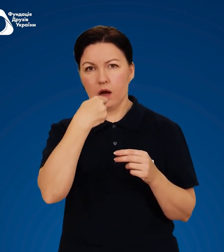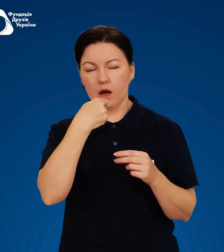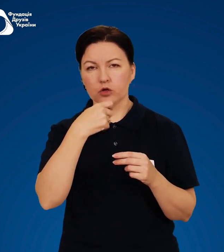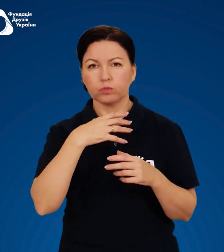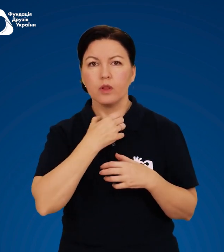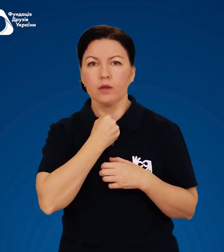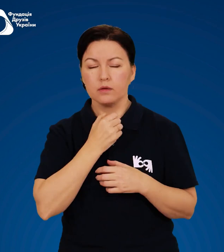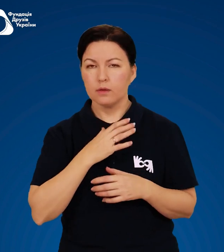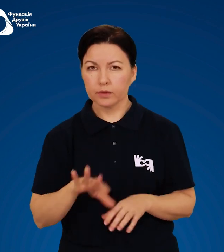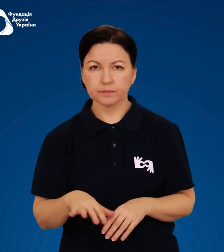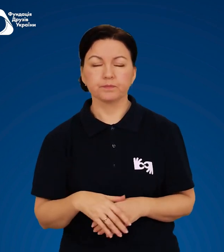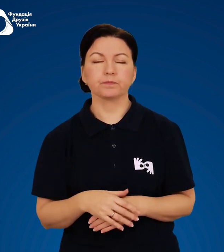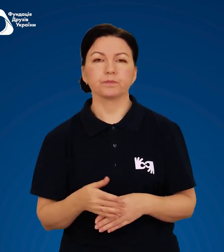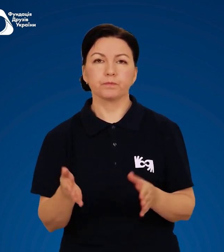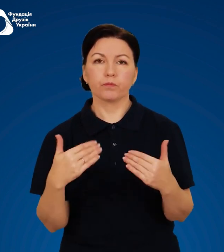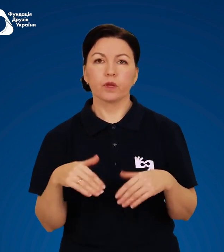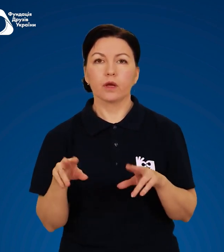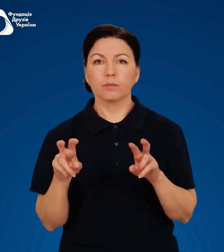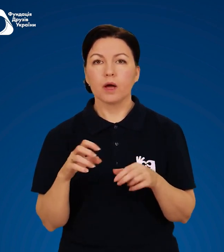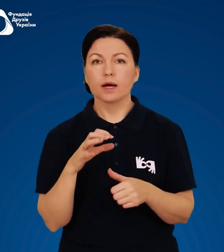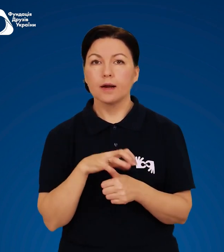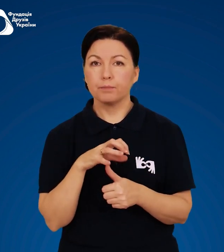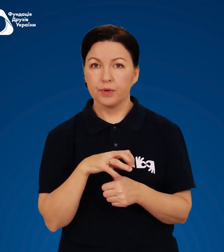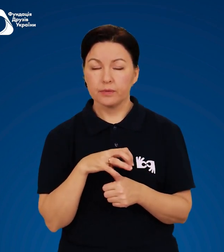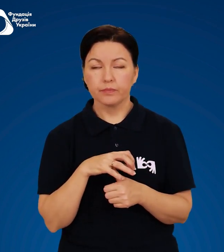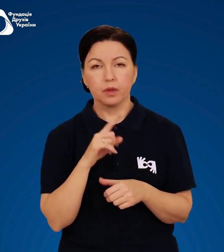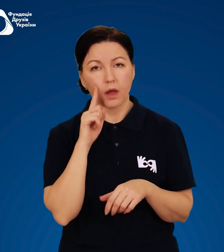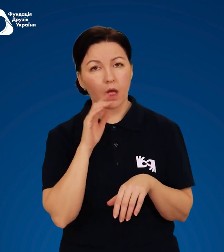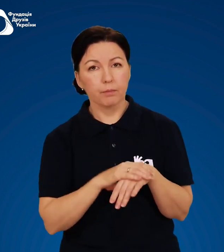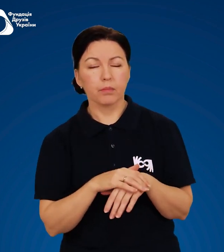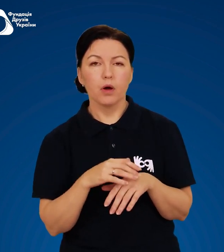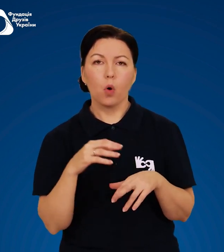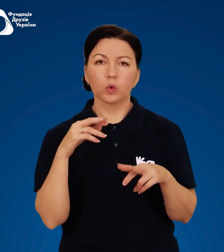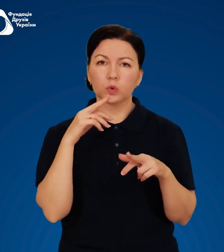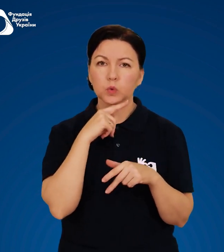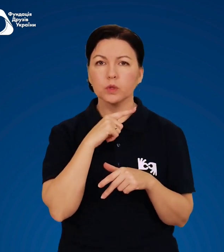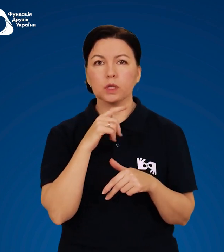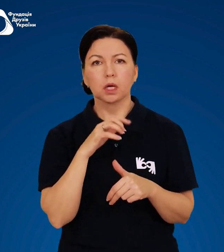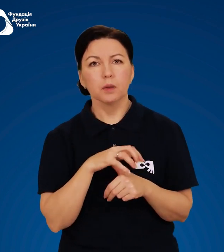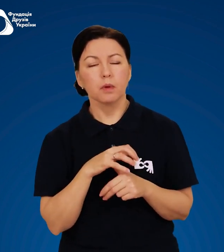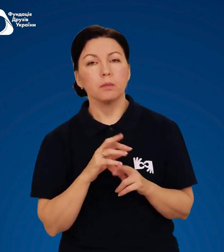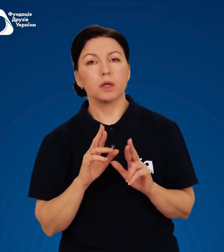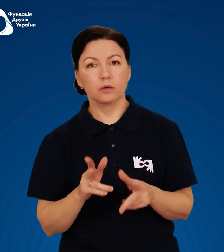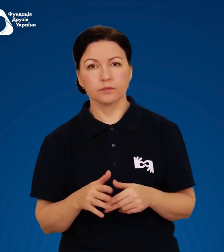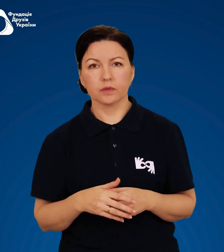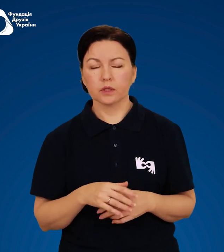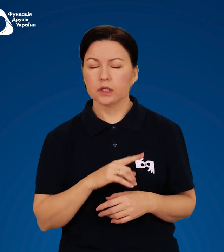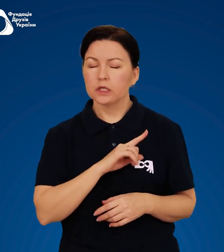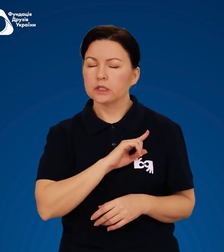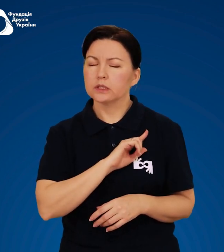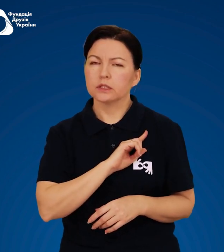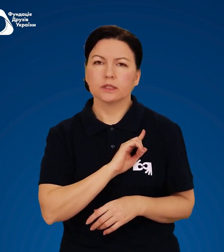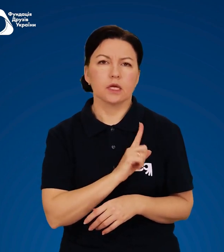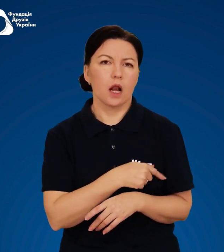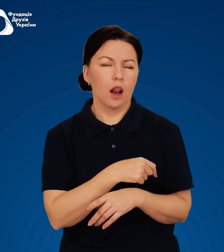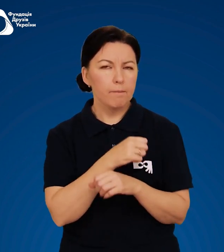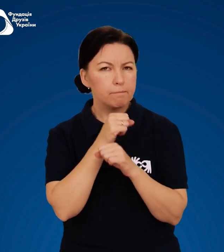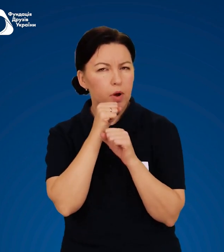Гриби. Ознаки отруєння грибами. Сильна блювота.